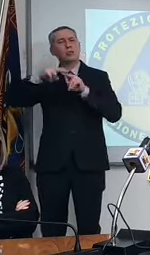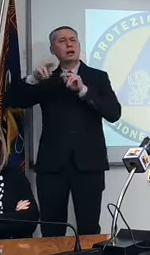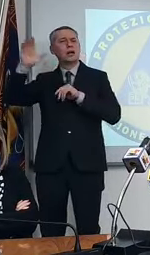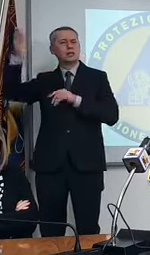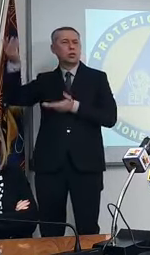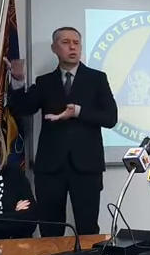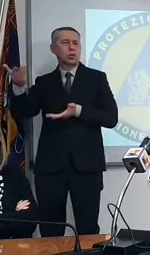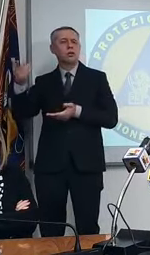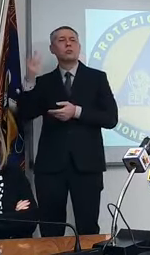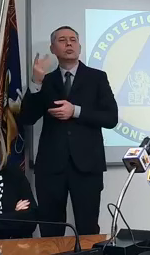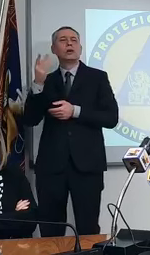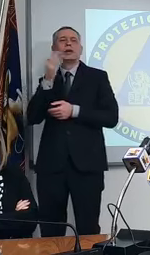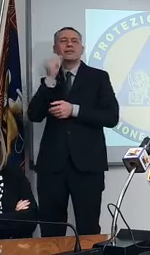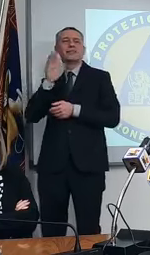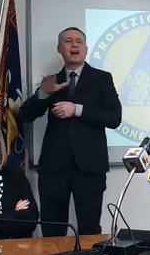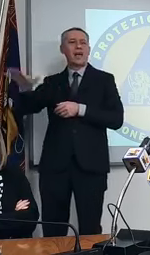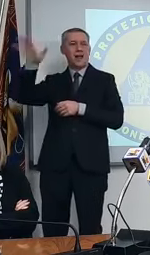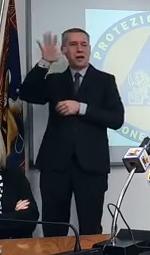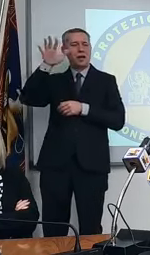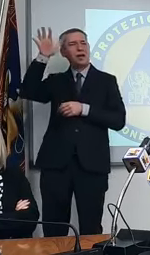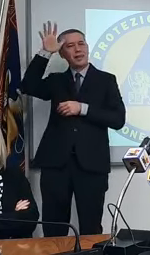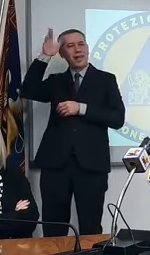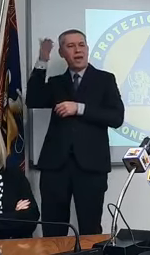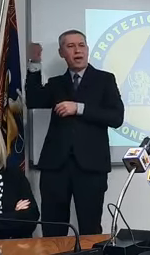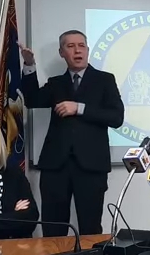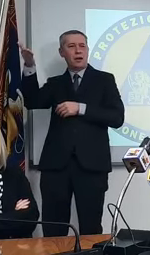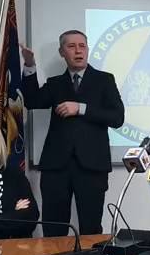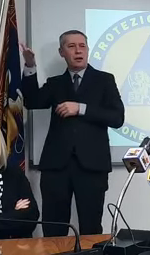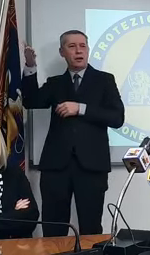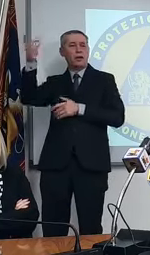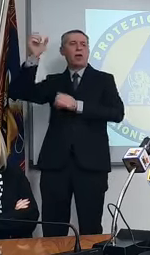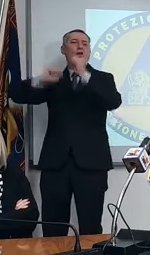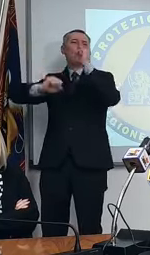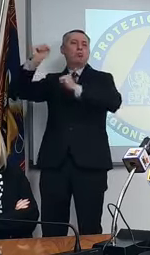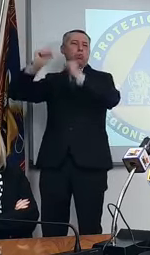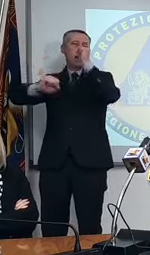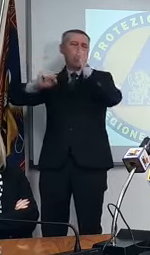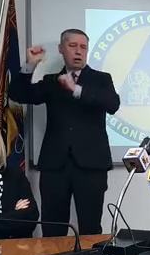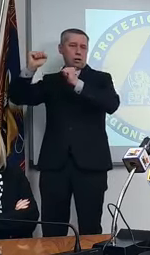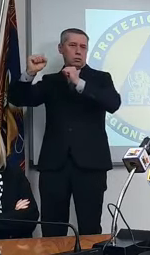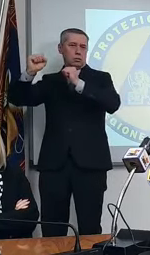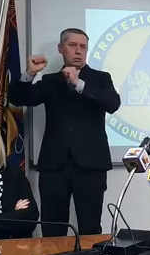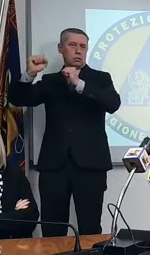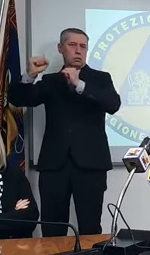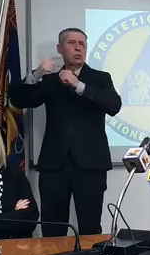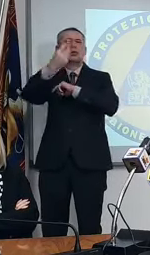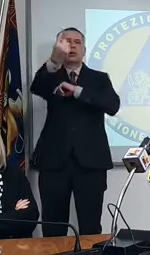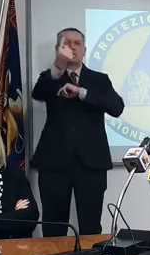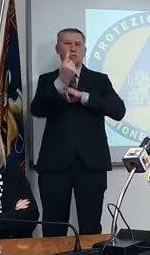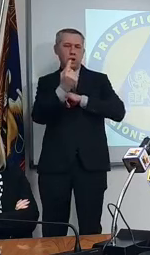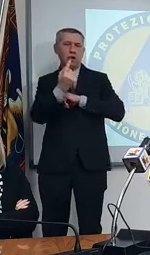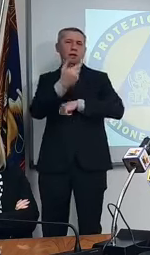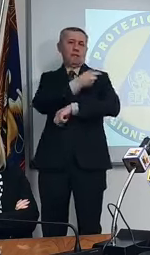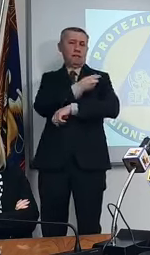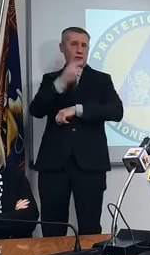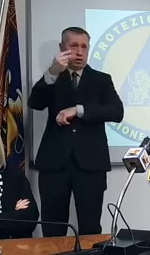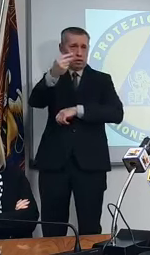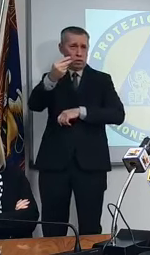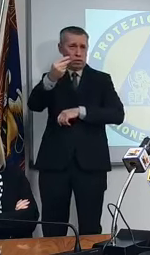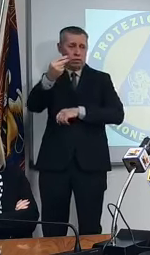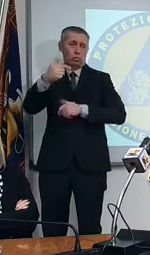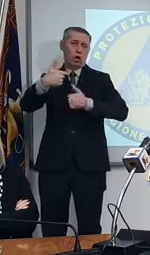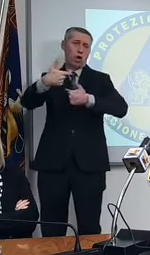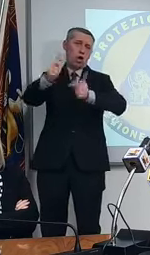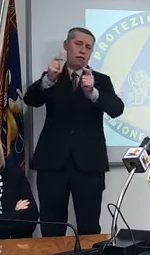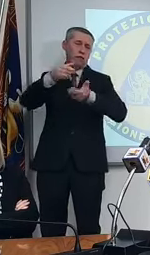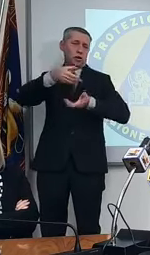israeliani fanno i vaccini all'Ikea e li fanno nei pub offrendo offrendo anche la bibita ai giovani che si fanno il vaccino non